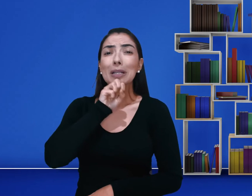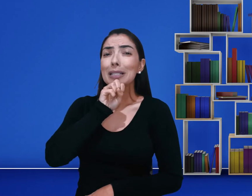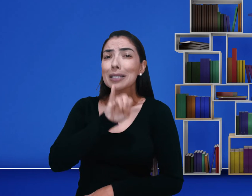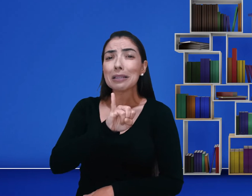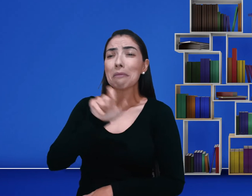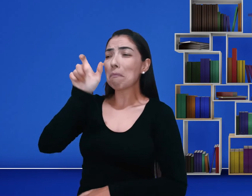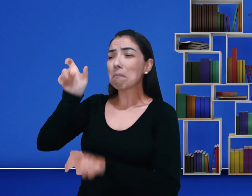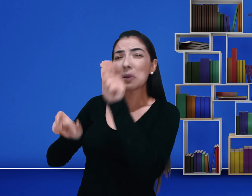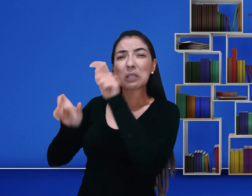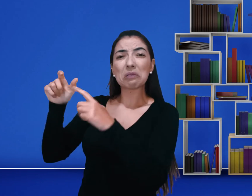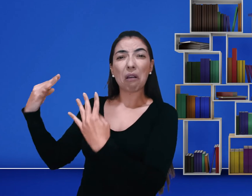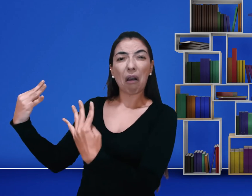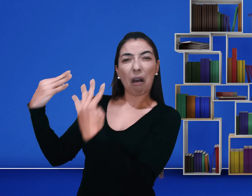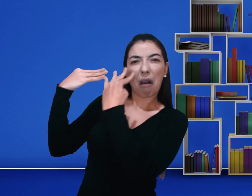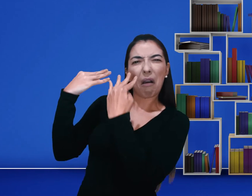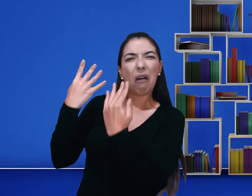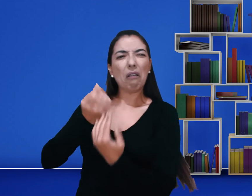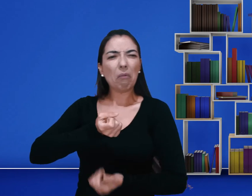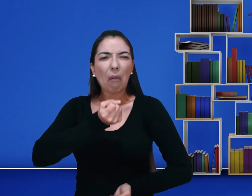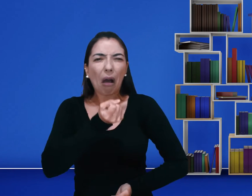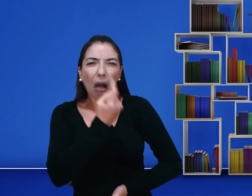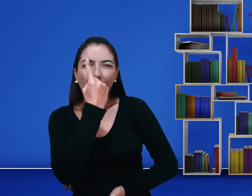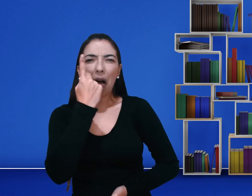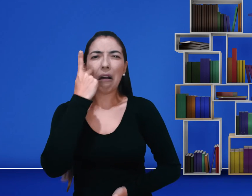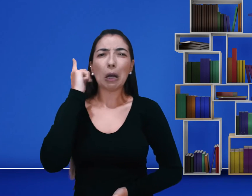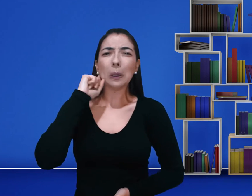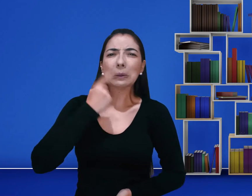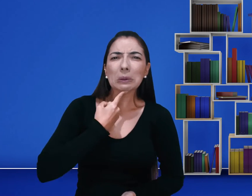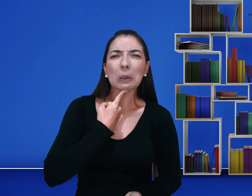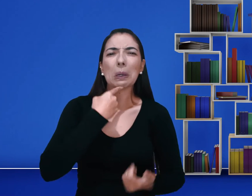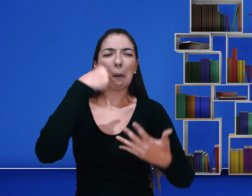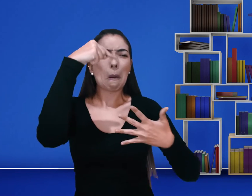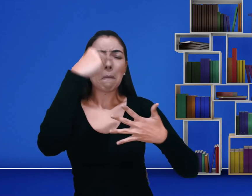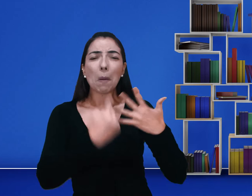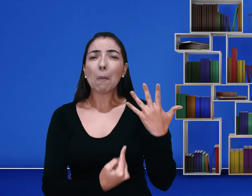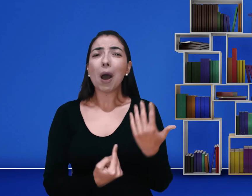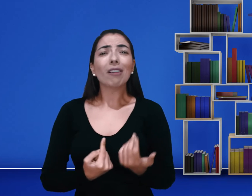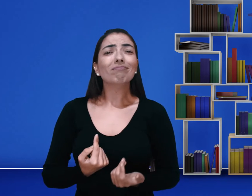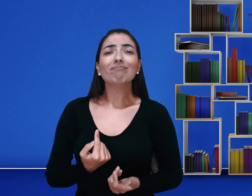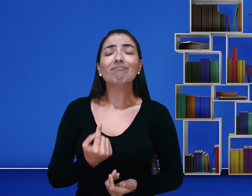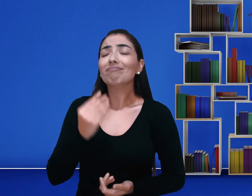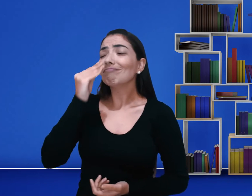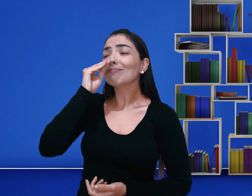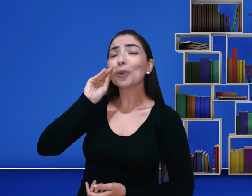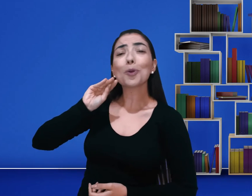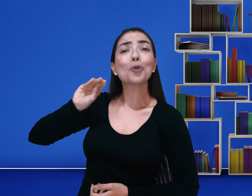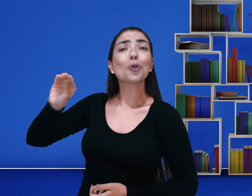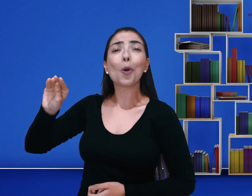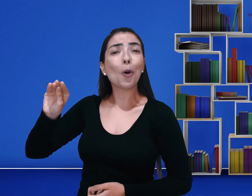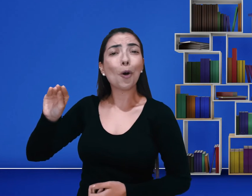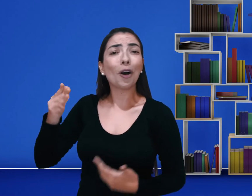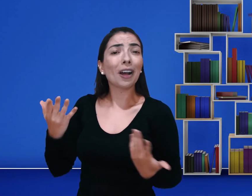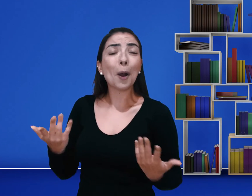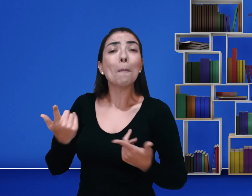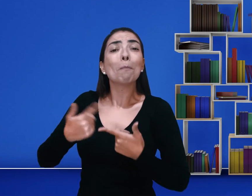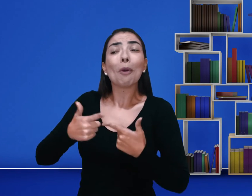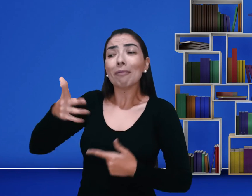vem com ser surda. Se as pessoas me olham e falam nossa, aquela é surda, eu me ignoro simplesmente.